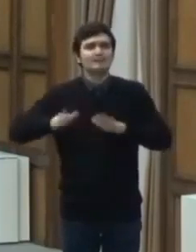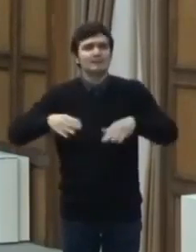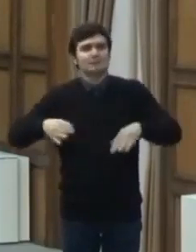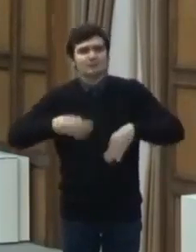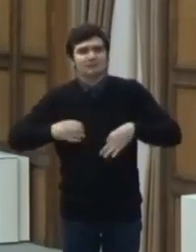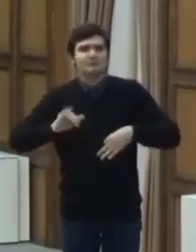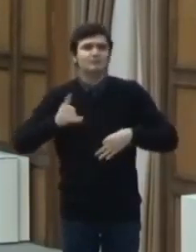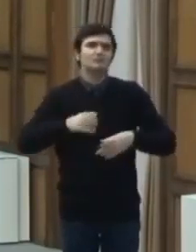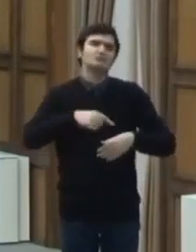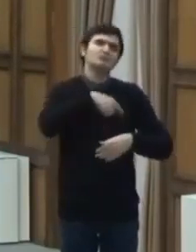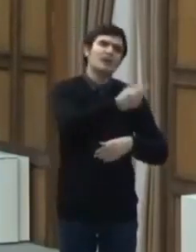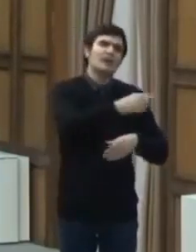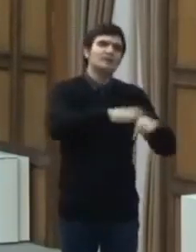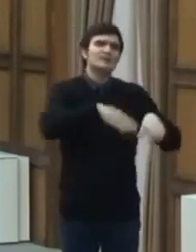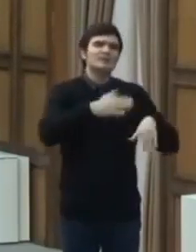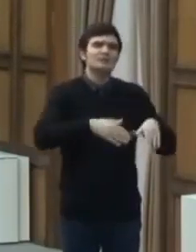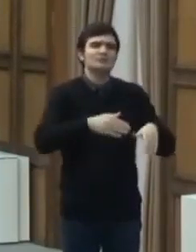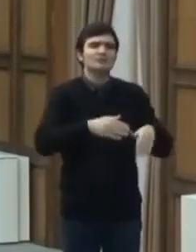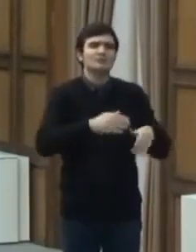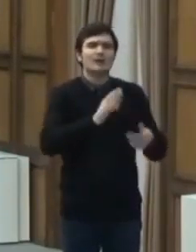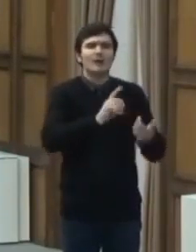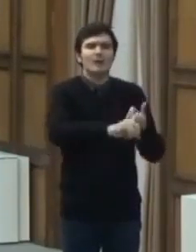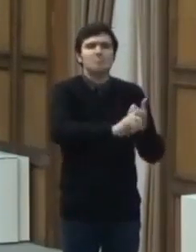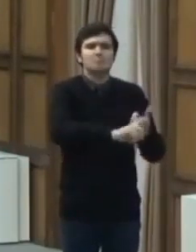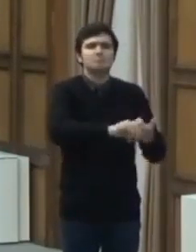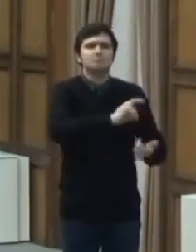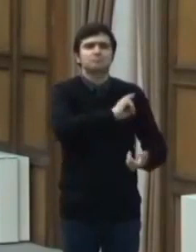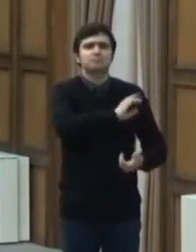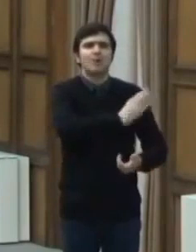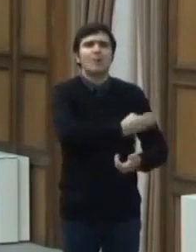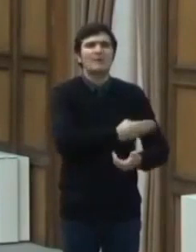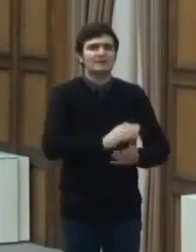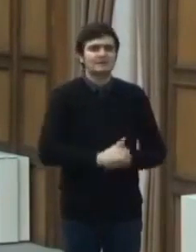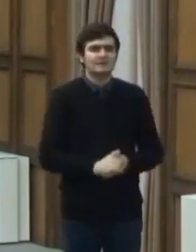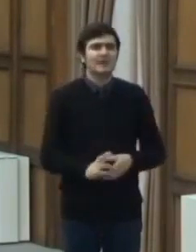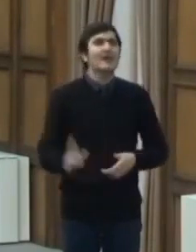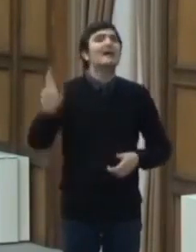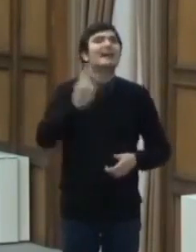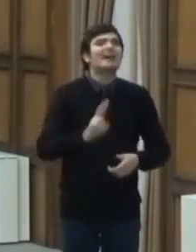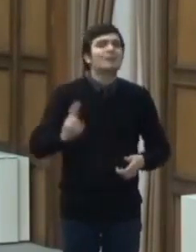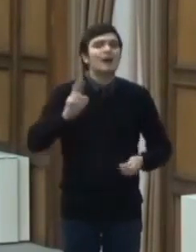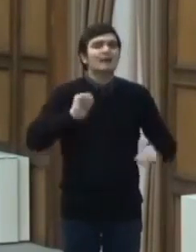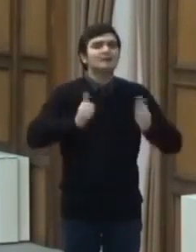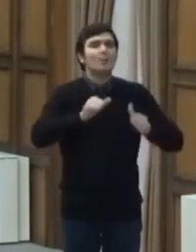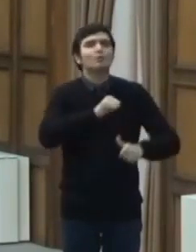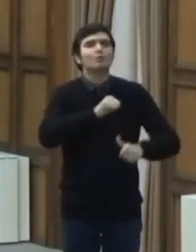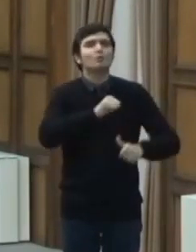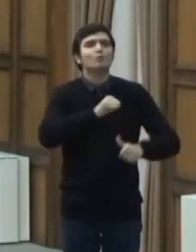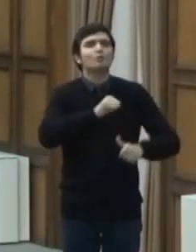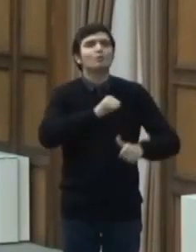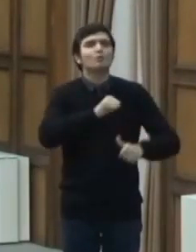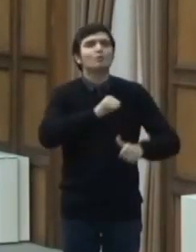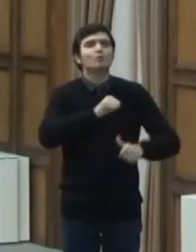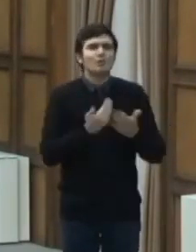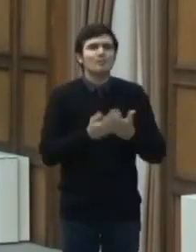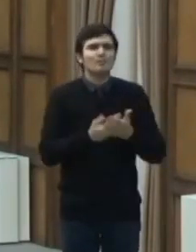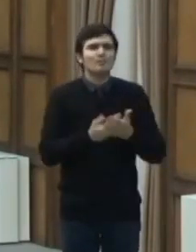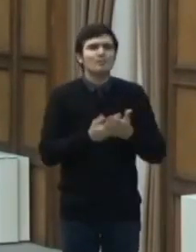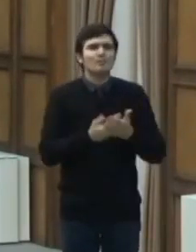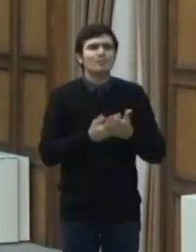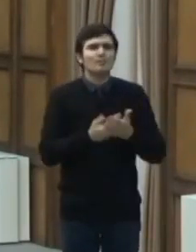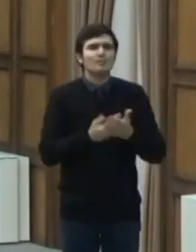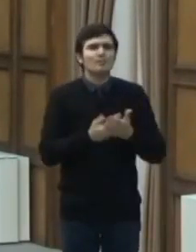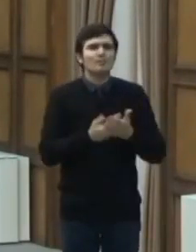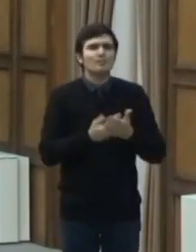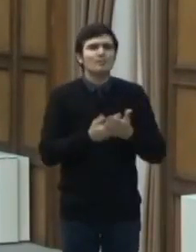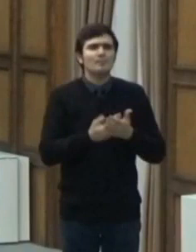Ministrii de Resort. Reluarea sporturilor individuale sau acantonamentelor pentru